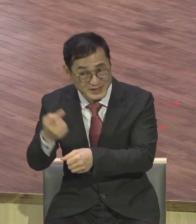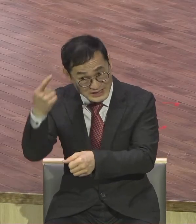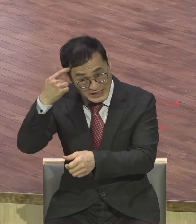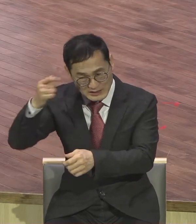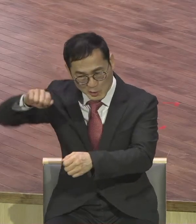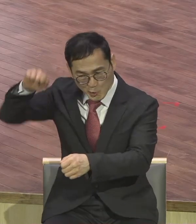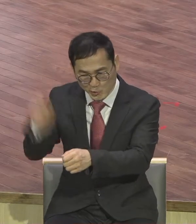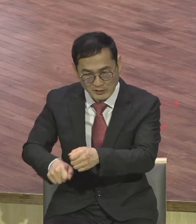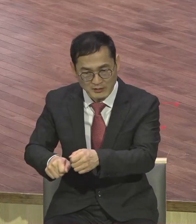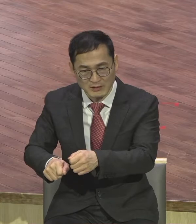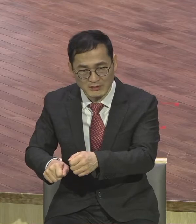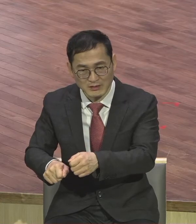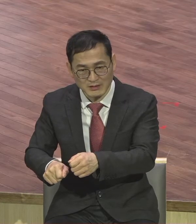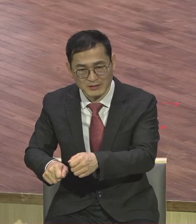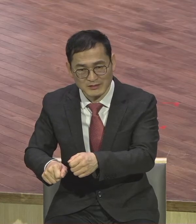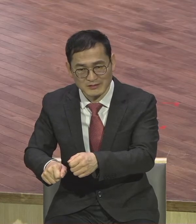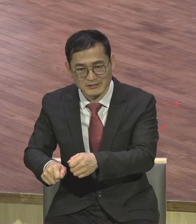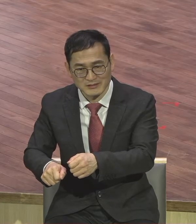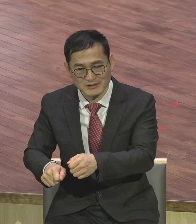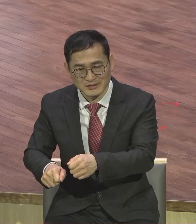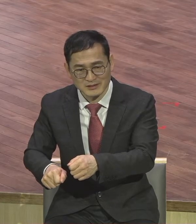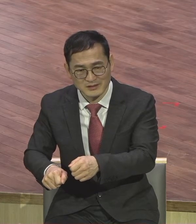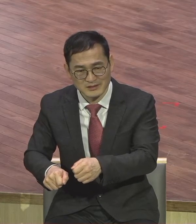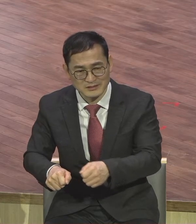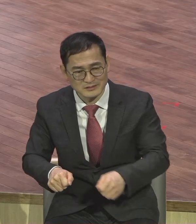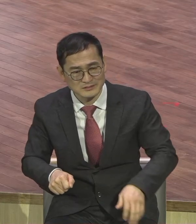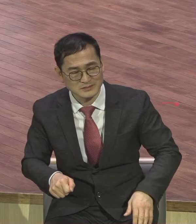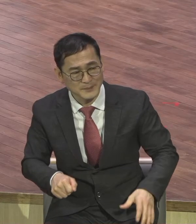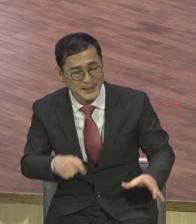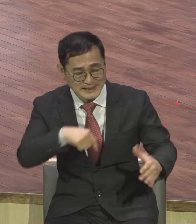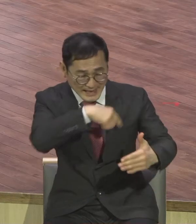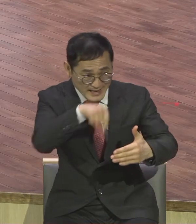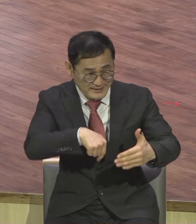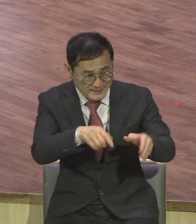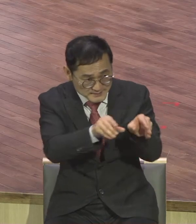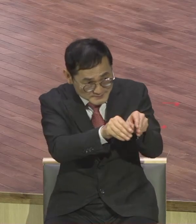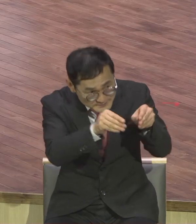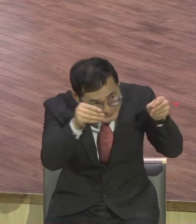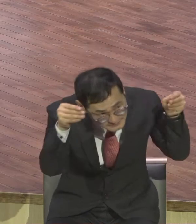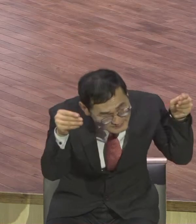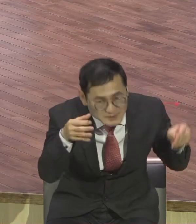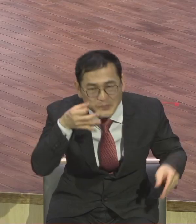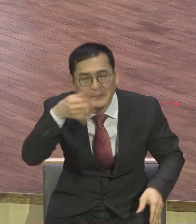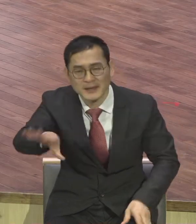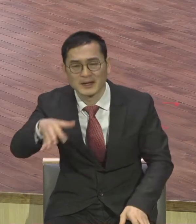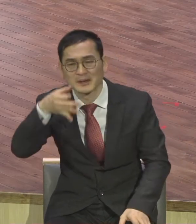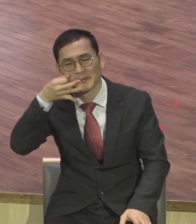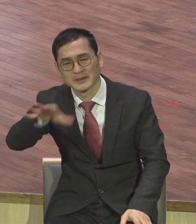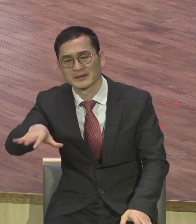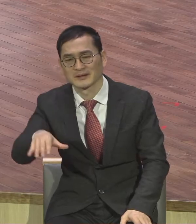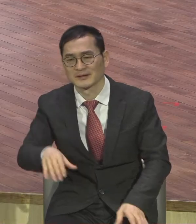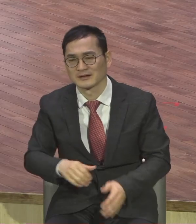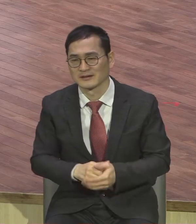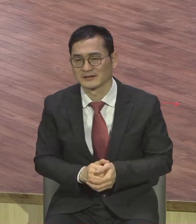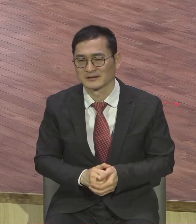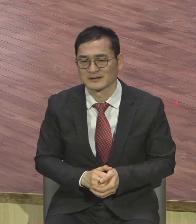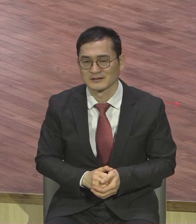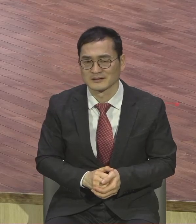뭐요 다른 거 안 보이는 거 볼 수가 없어요 못 깨달아요 백날 들어도 몰라요